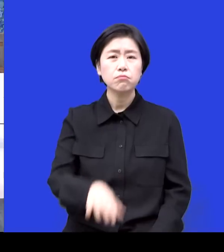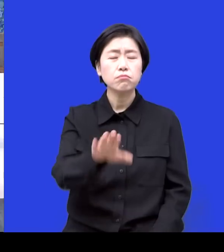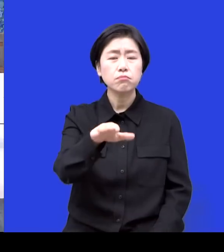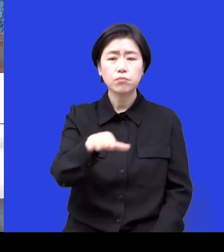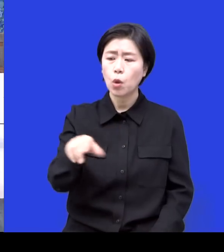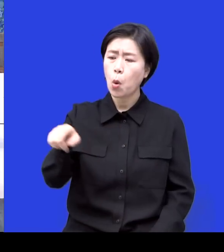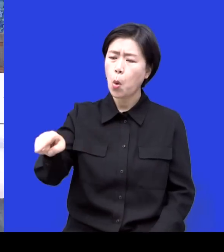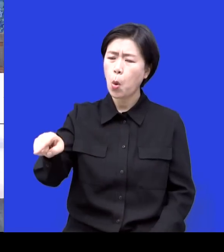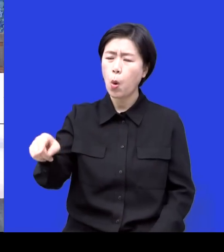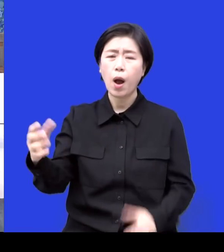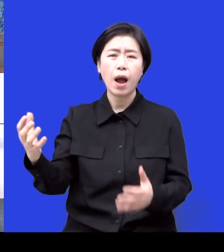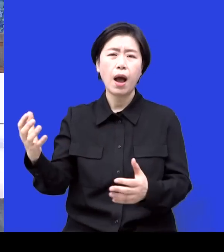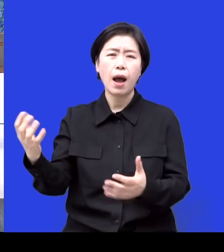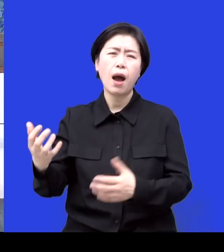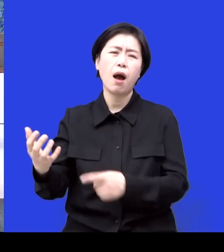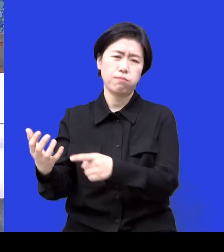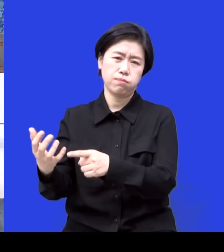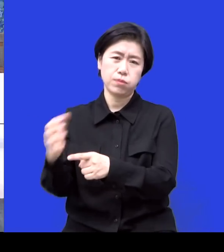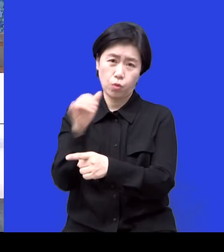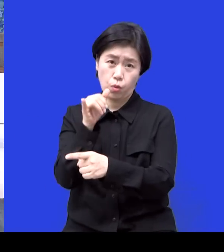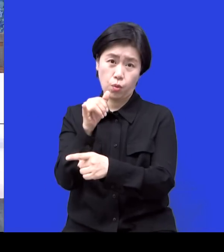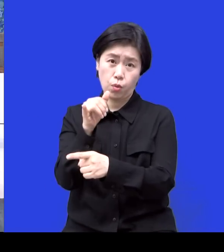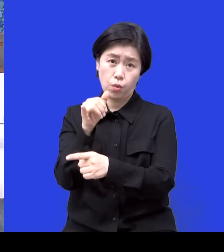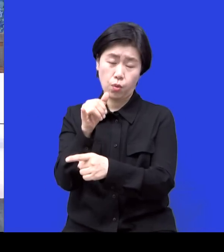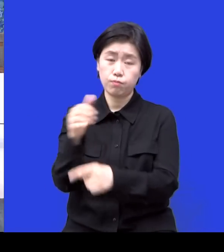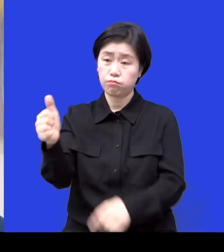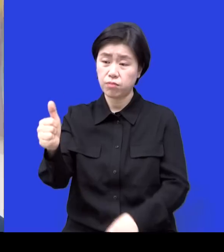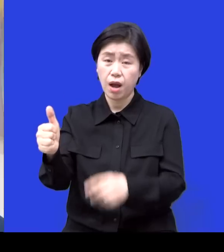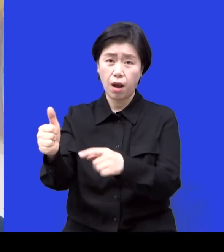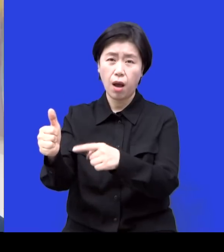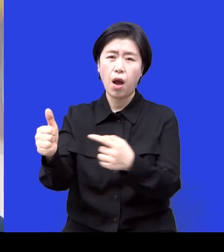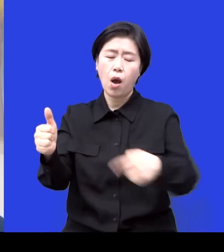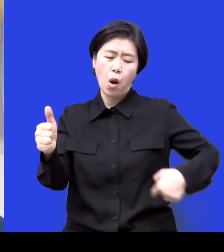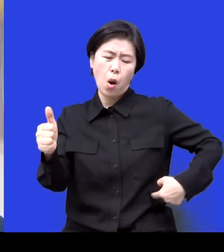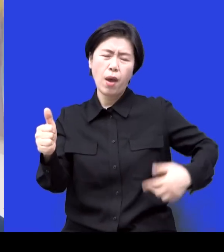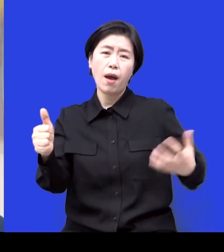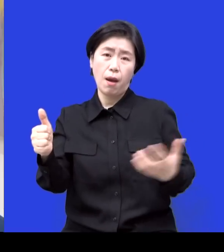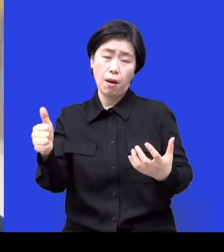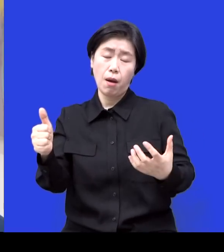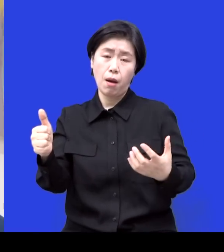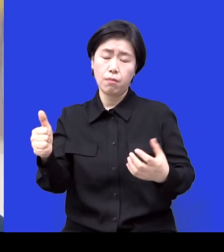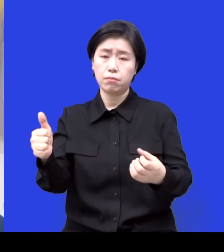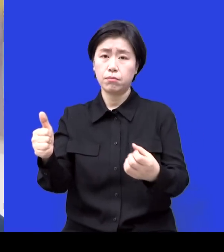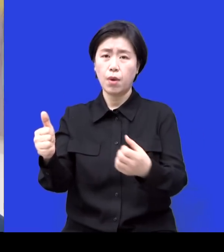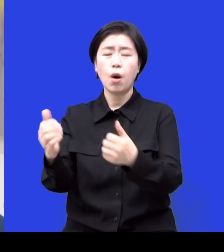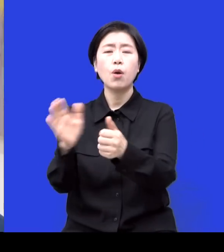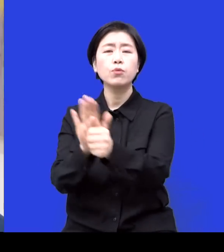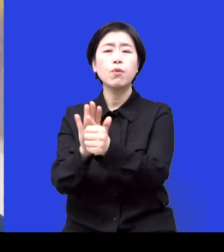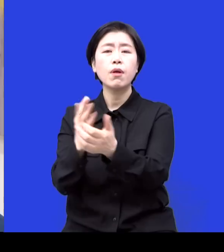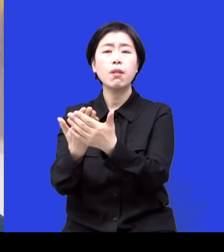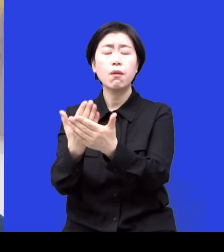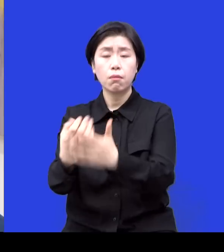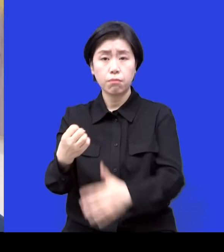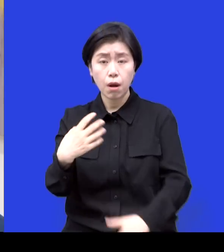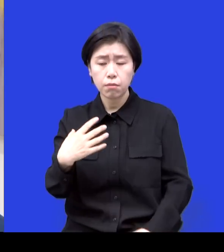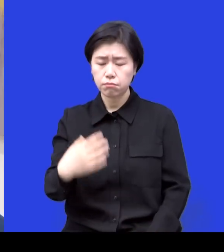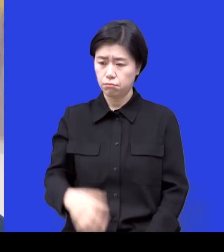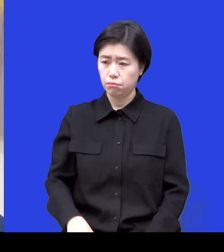의사한테 가야지. 라는 생각을 사실 했었는데 물론 아이들한테 도구나 이런 것들 준비해놓고 이렇게 했지만은 뭐 이 케이스는 병원